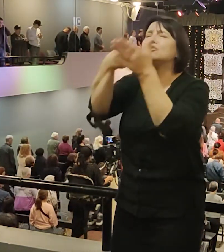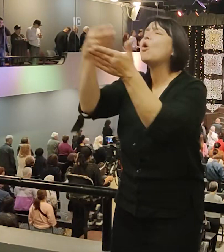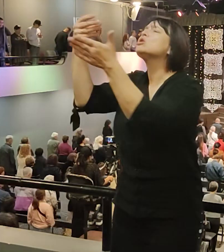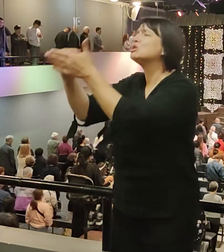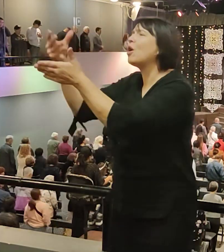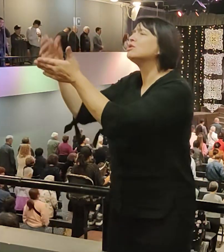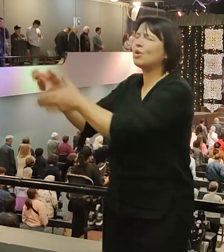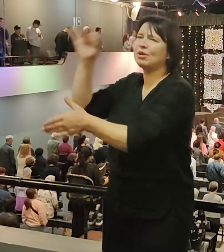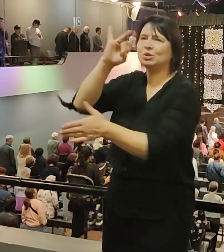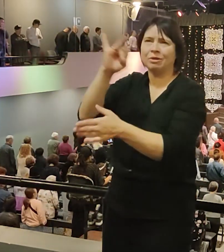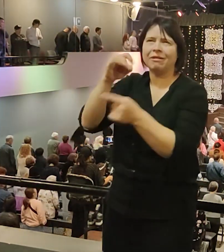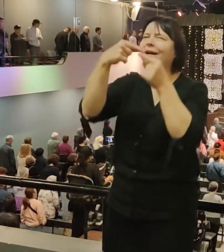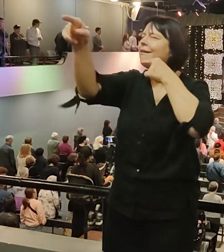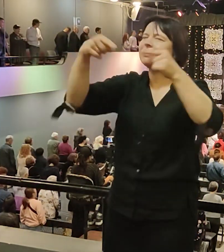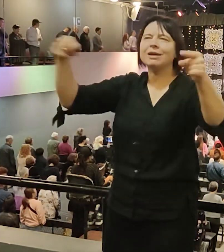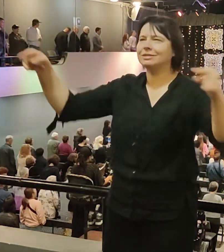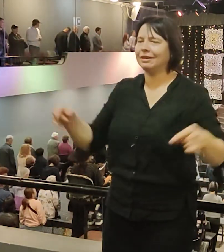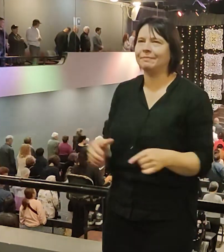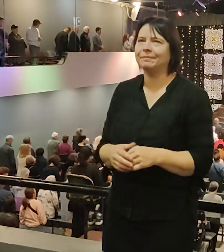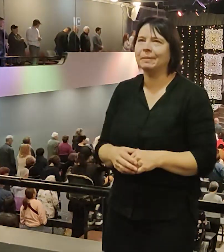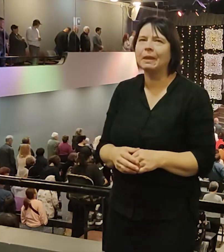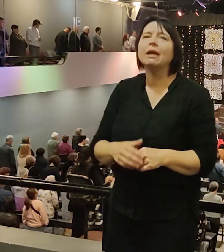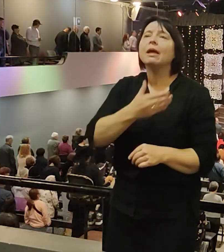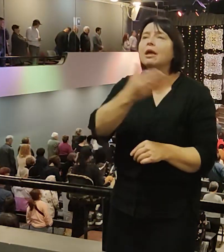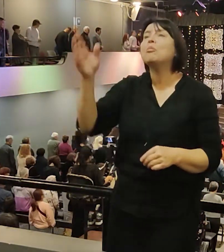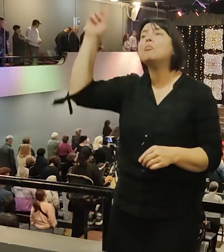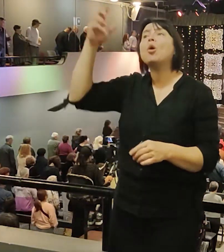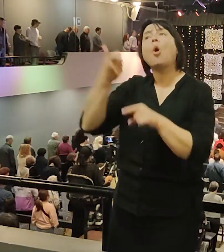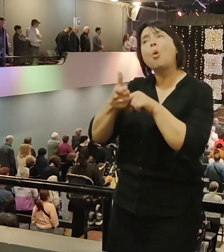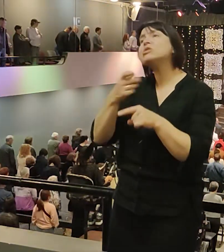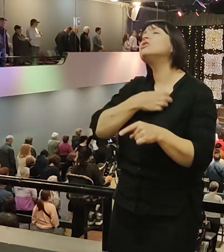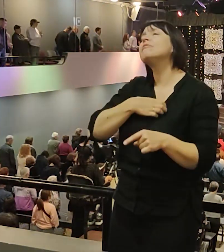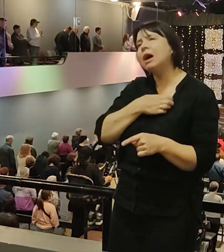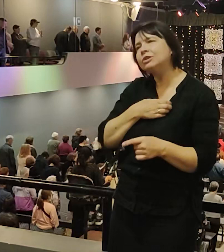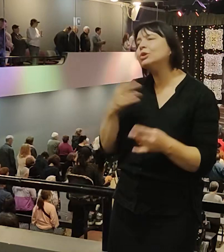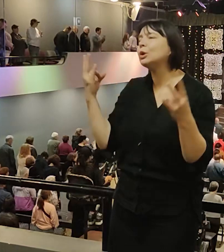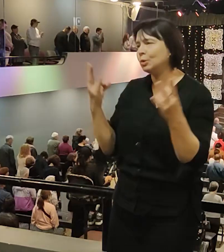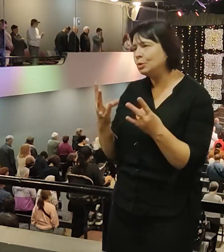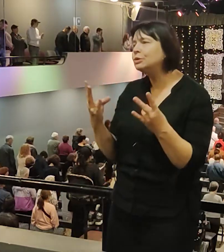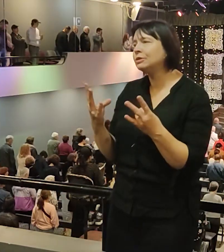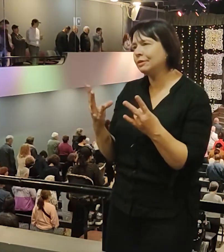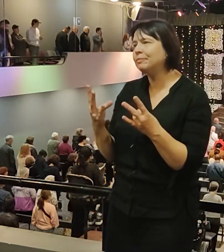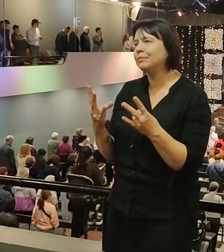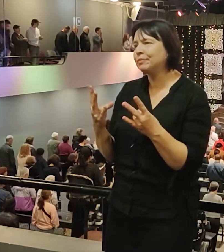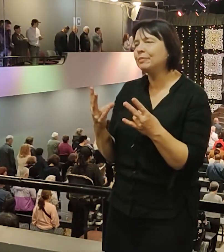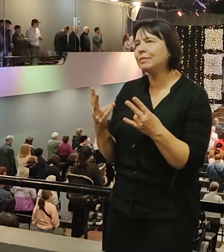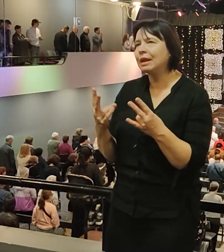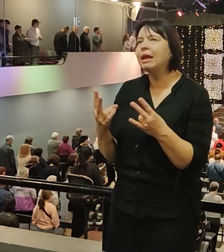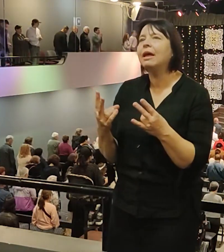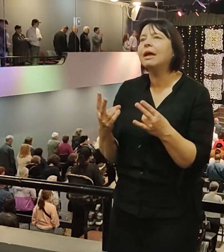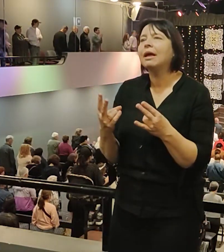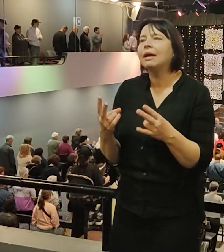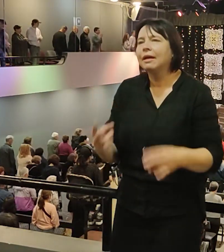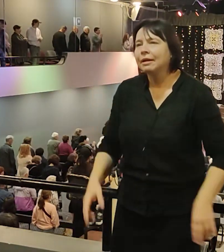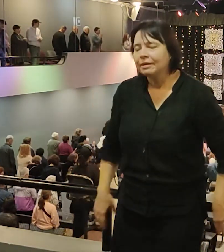И мы Богу очень-очень важны и нужны. Поэтому обращаюсь к вам. Вы закрывайте все свои глаза, пожалуйста.